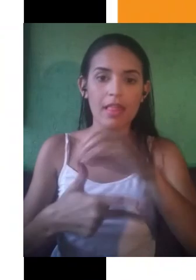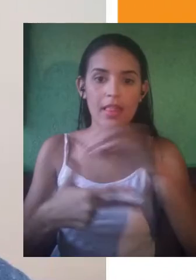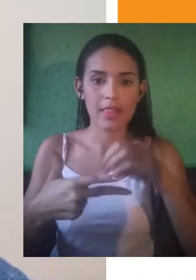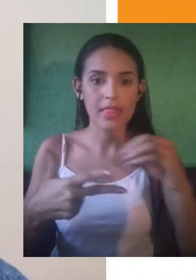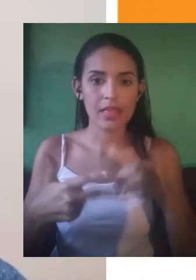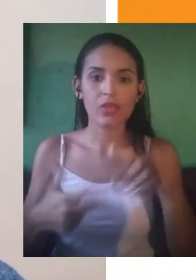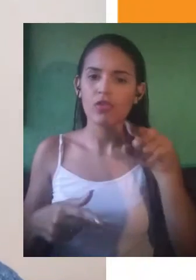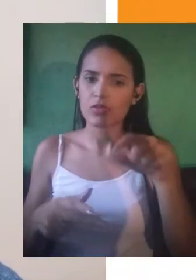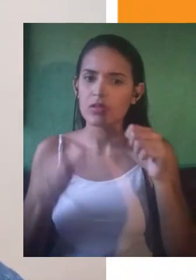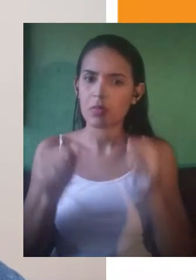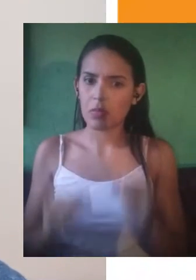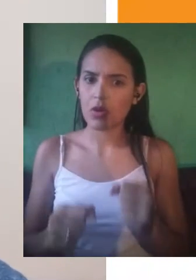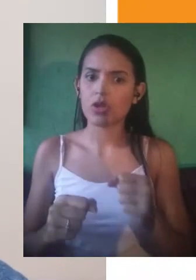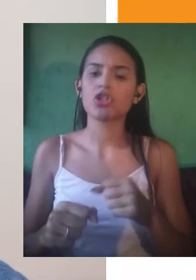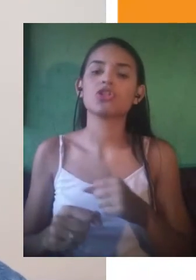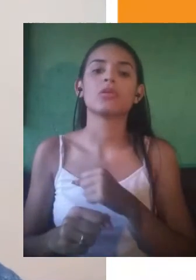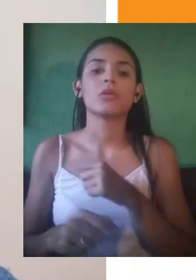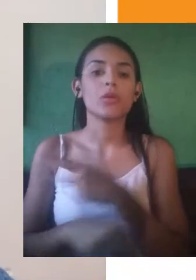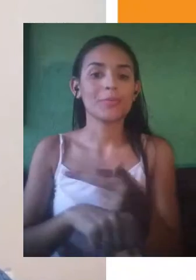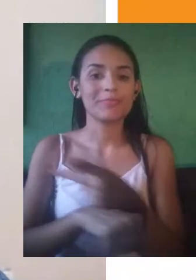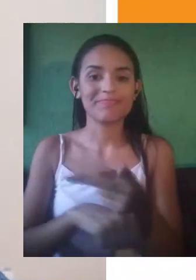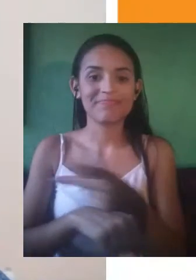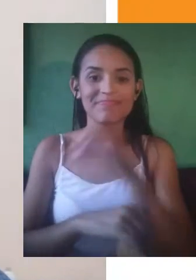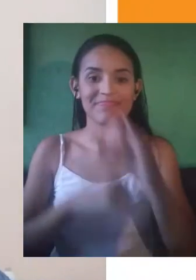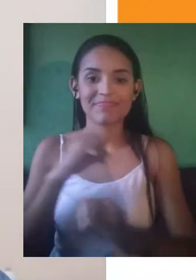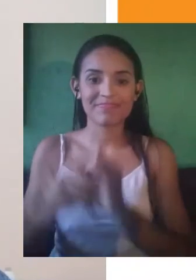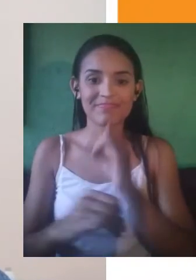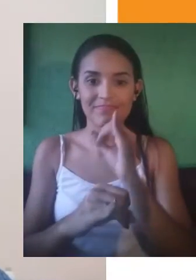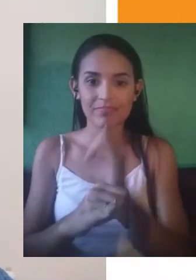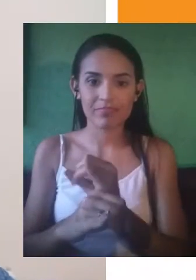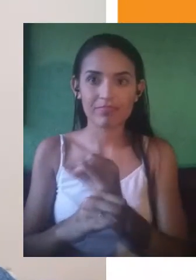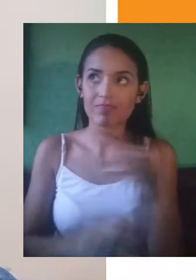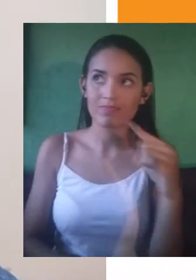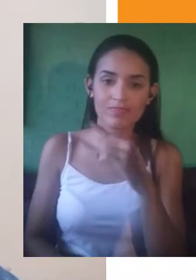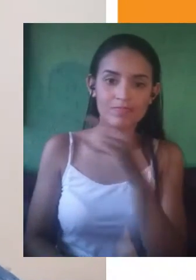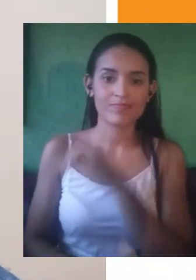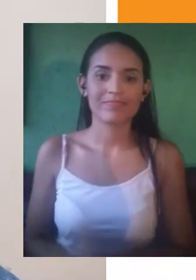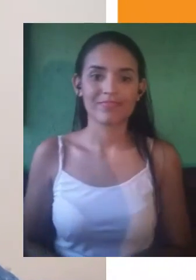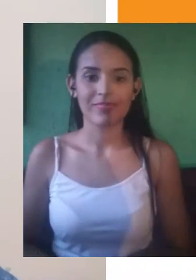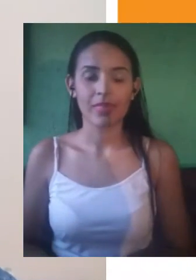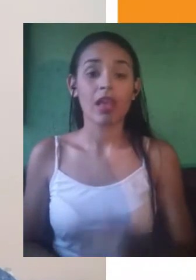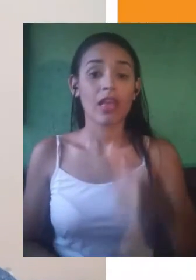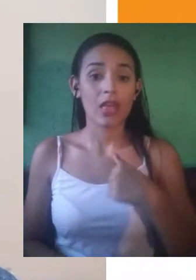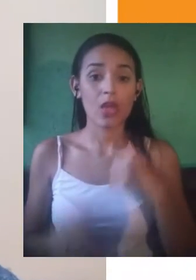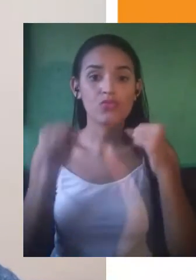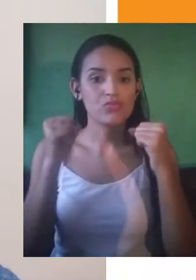Bom, pessoal, chegamos ao fim de mais uma aula. Eu espero que com essas dicas e com esse exemplo eu tenha